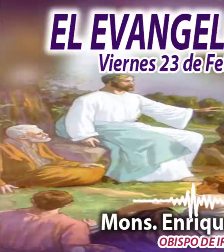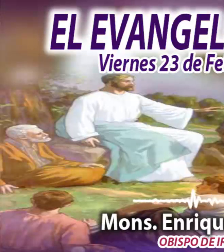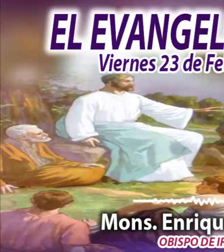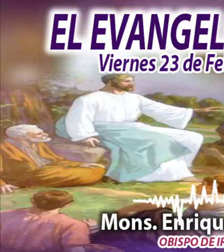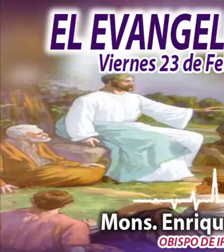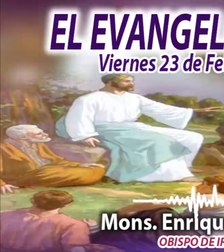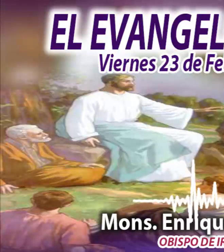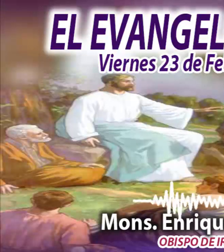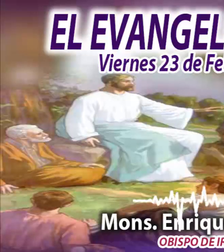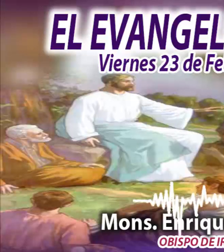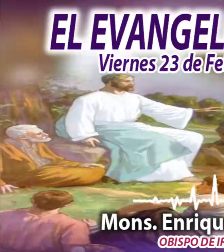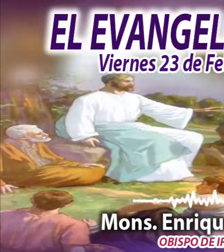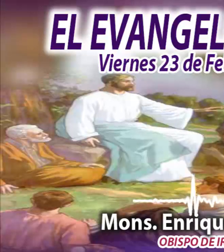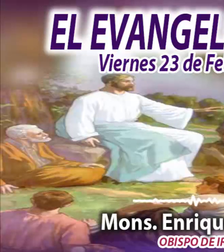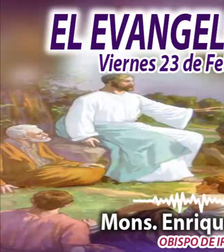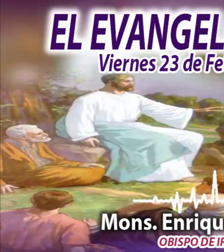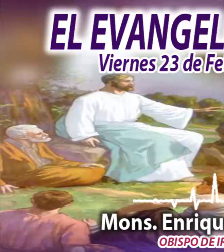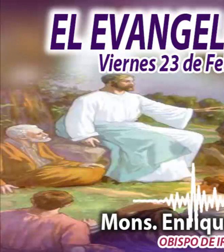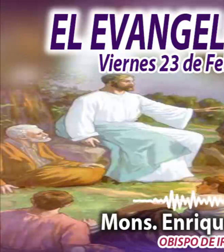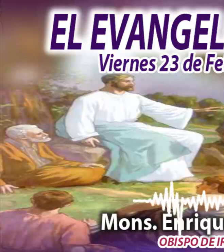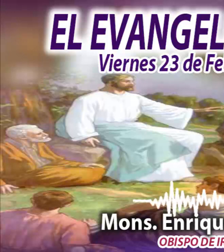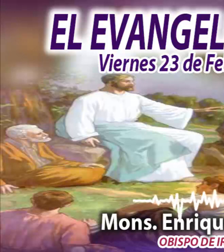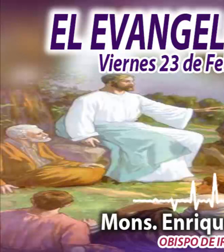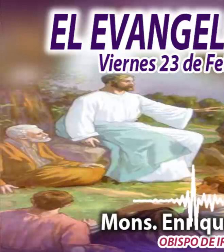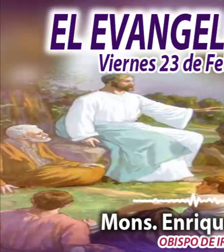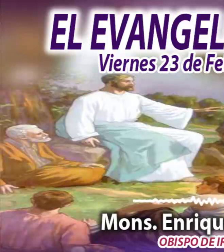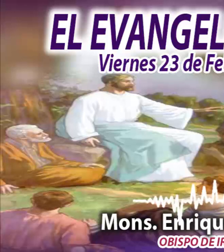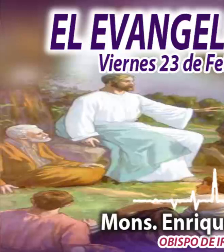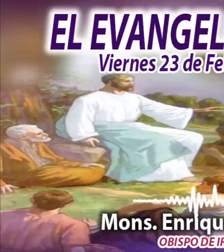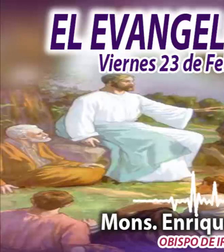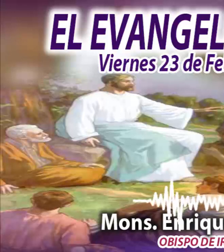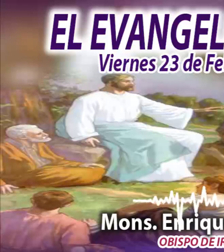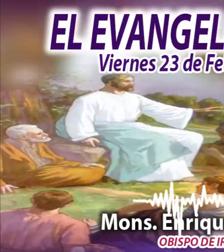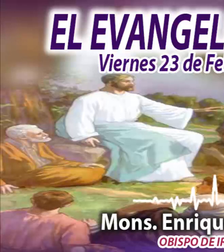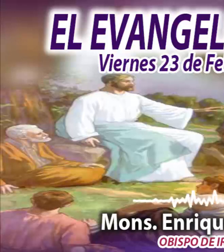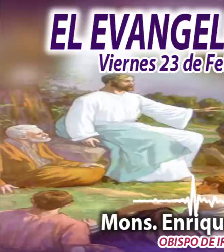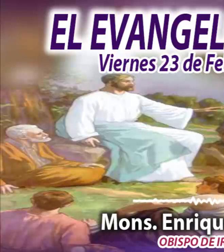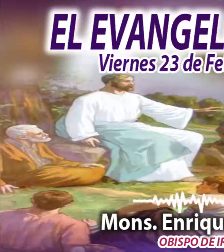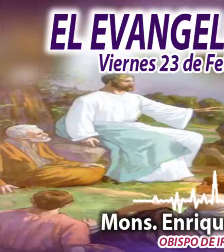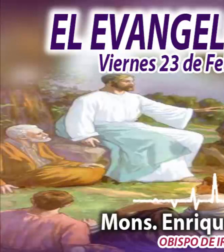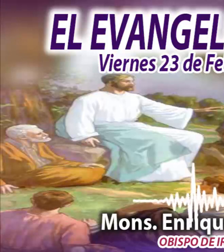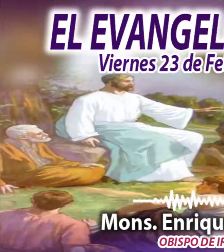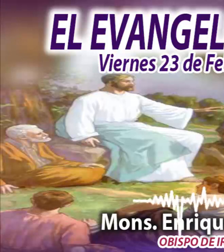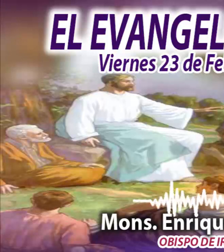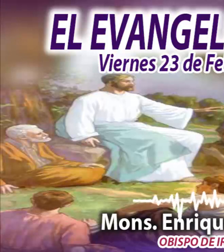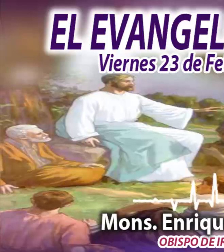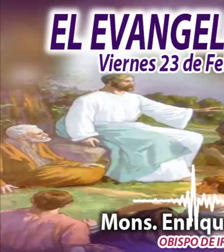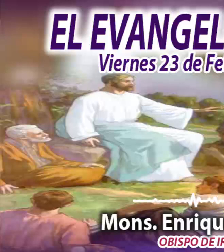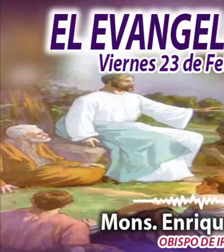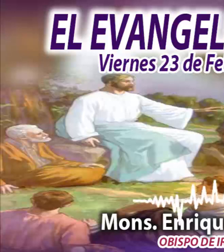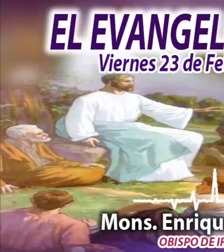Dispuso Dios en su sabiduría, revelarse a sí mismo y dar a conocer el misterio de su voluntad.